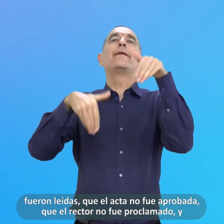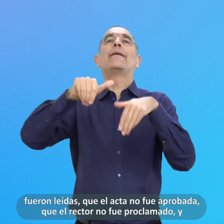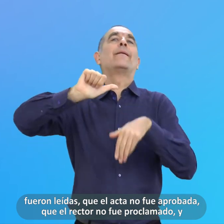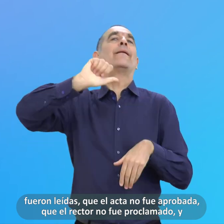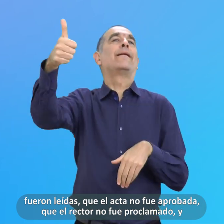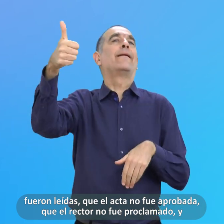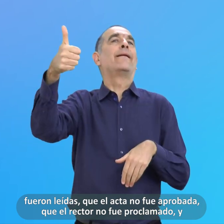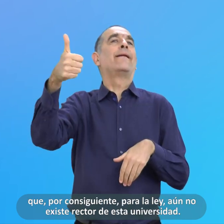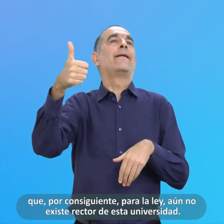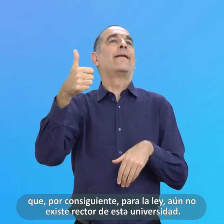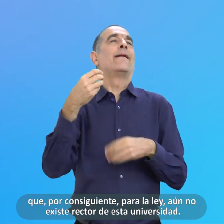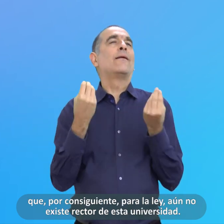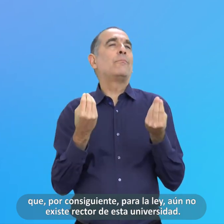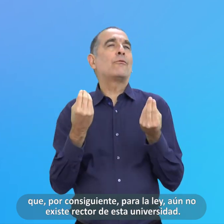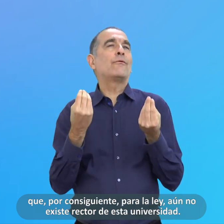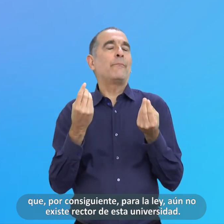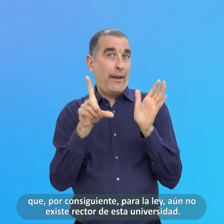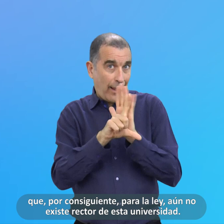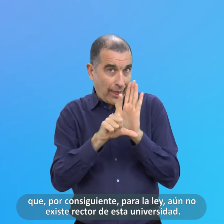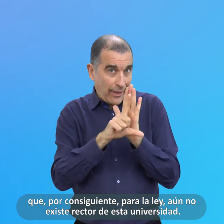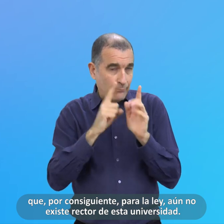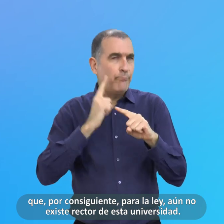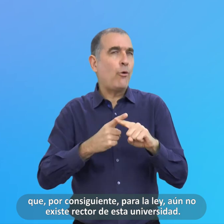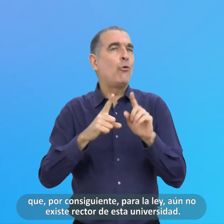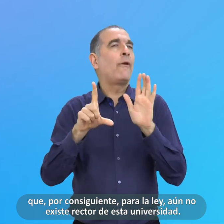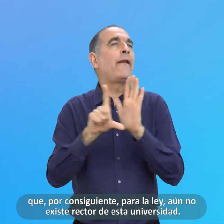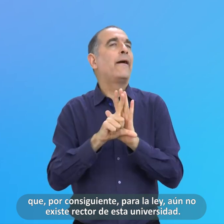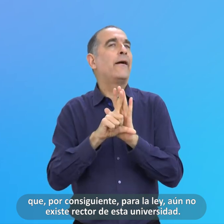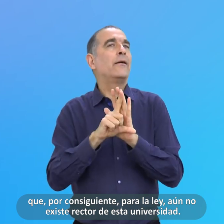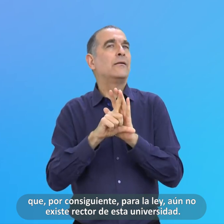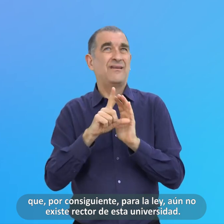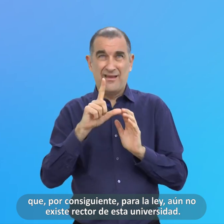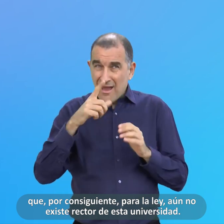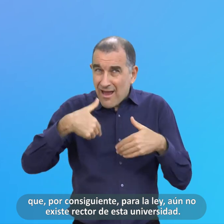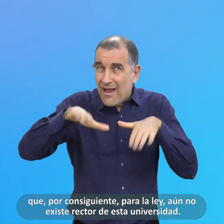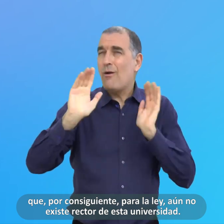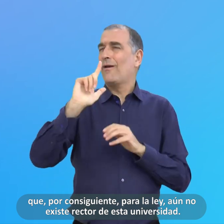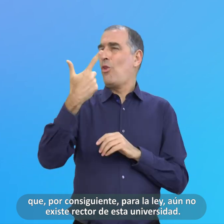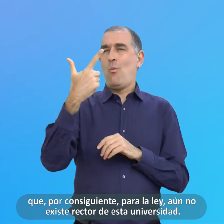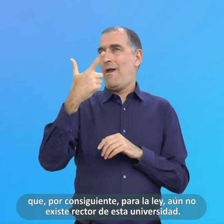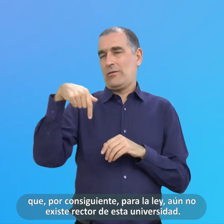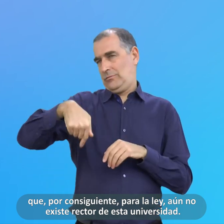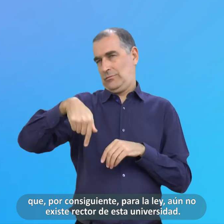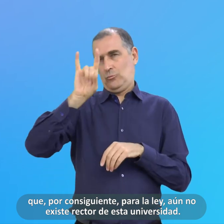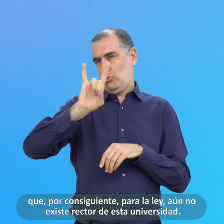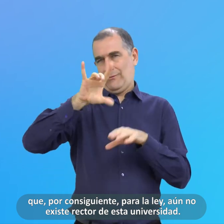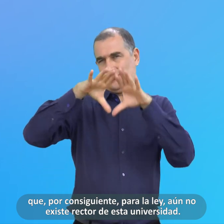No Fue Proclamado Y Que Por Consiguiente Para La Ley Aún No Existe